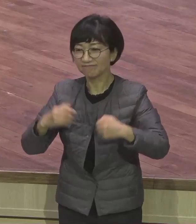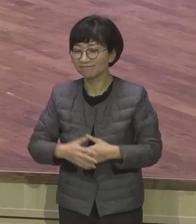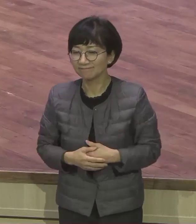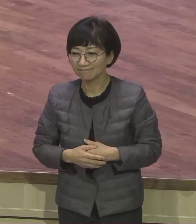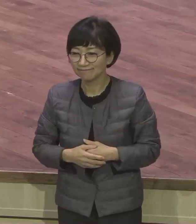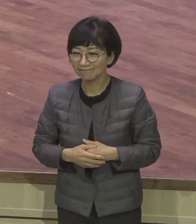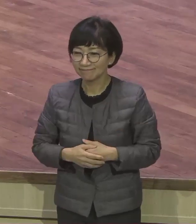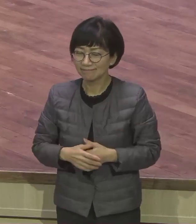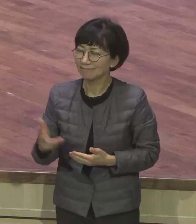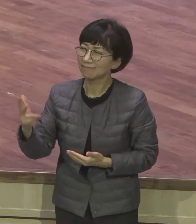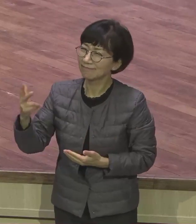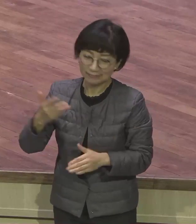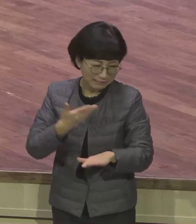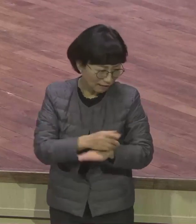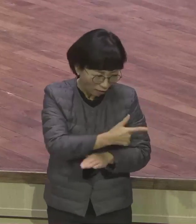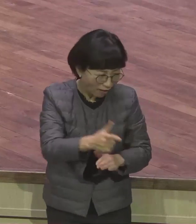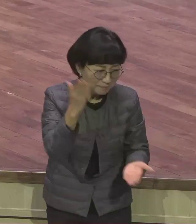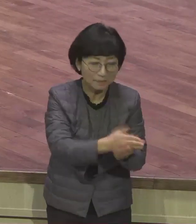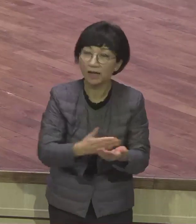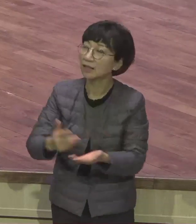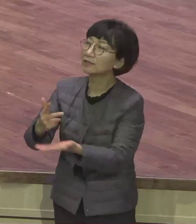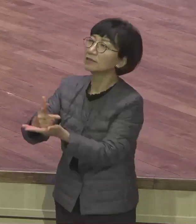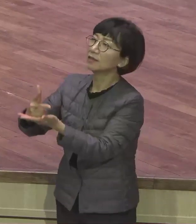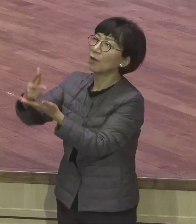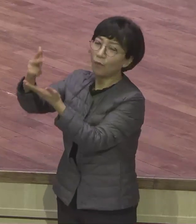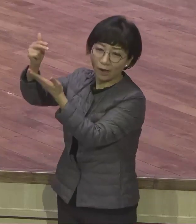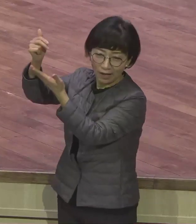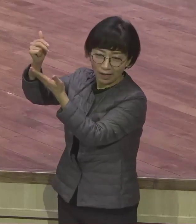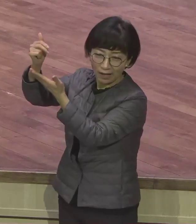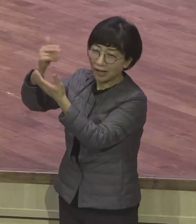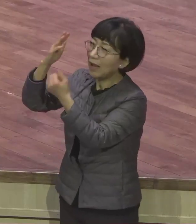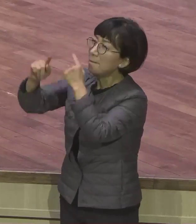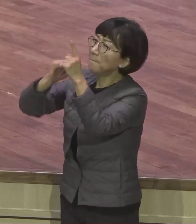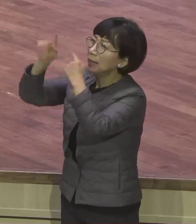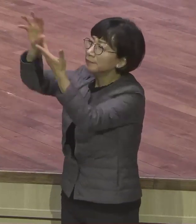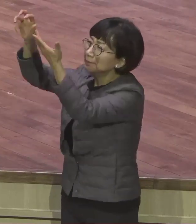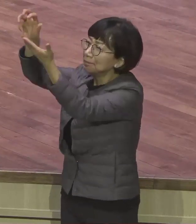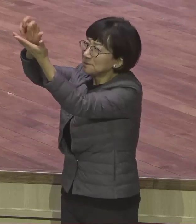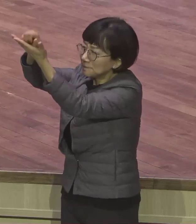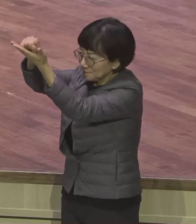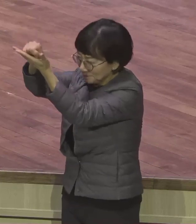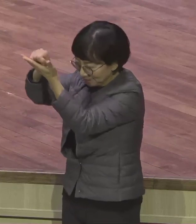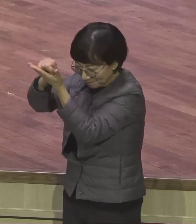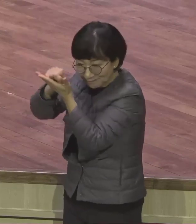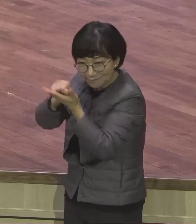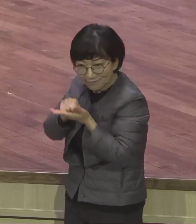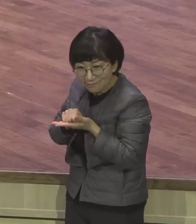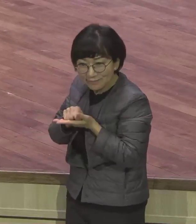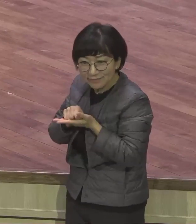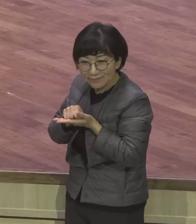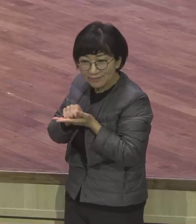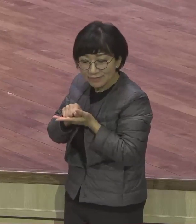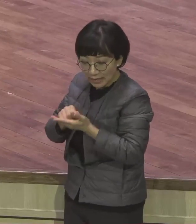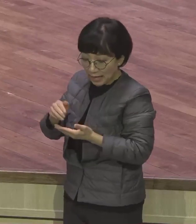기뻐하는 하나님의 말씀이 내 속에 내 하나님의 말씀이 내게 24시